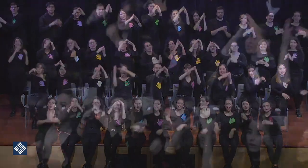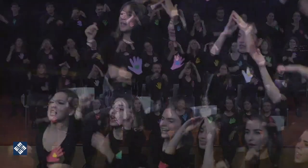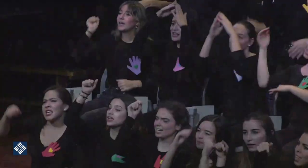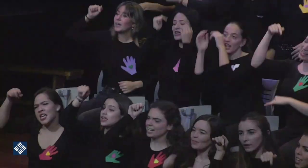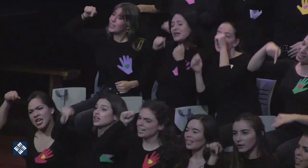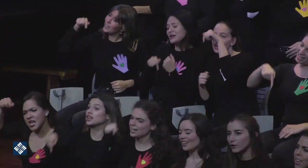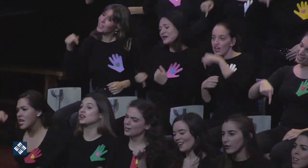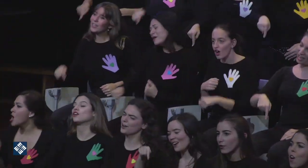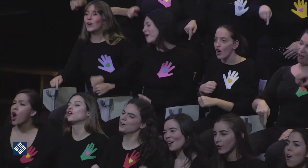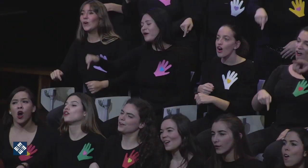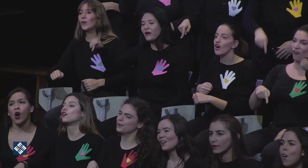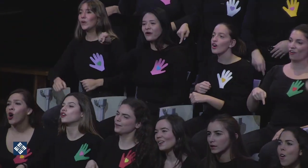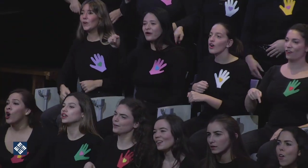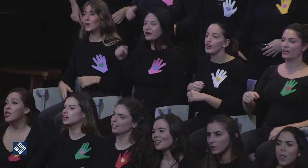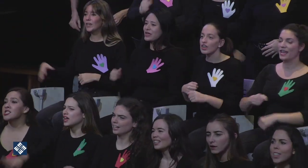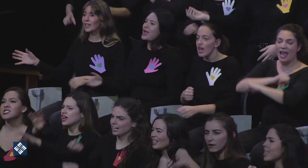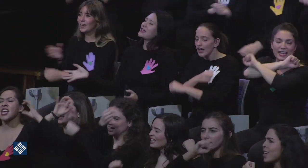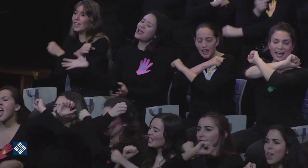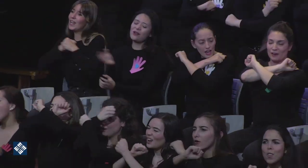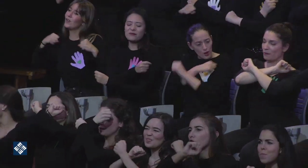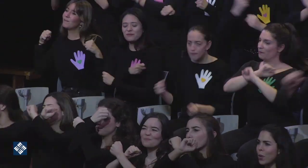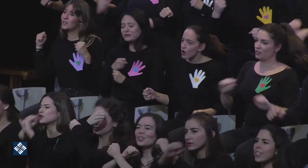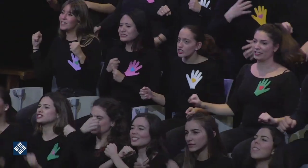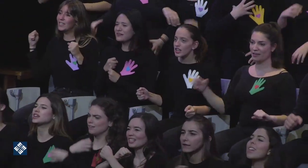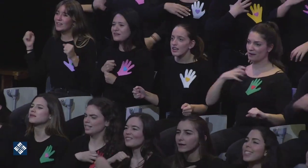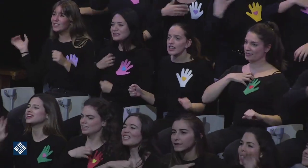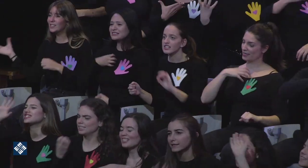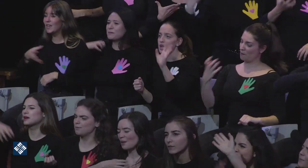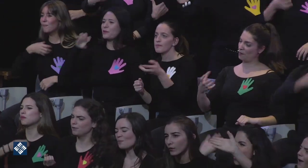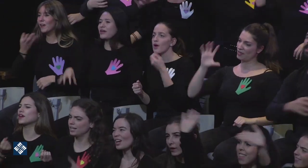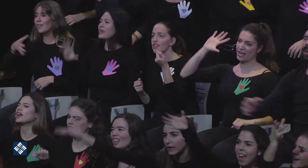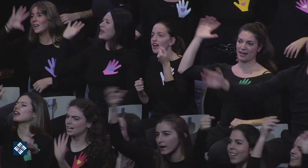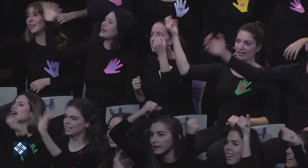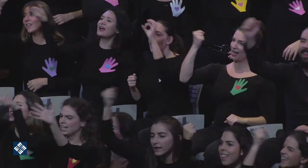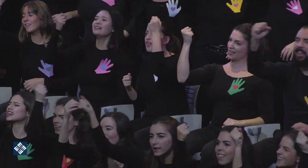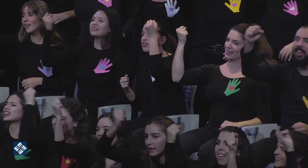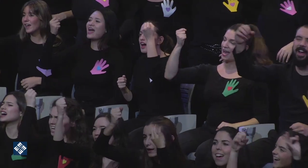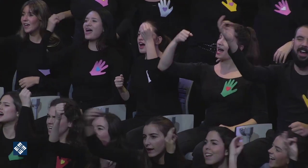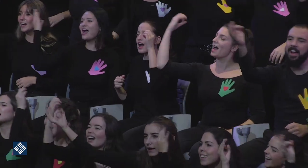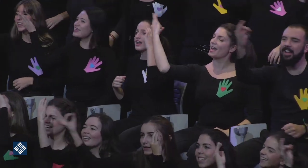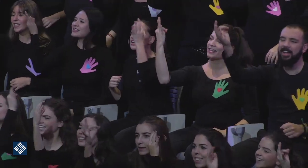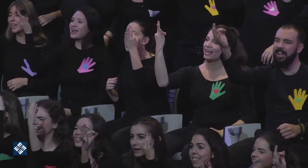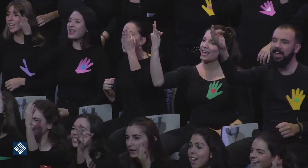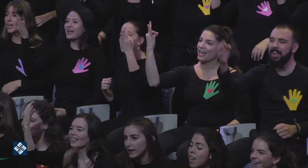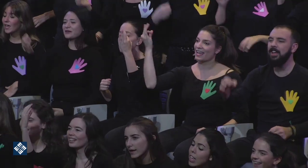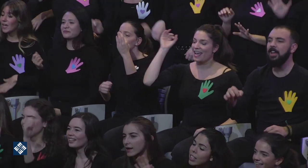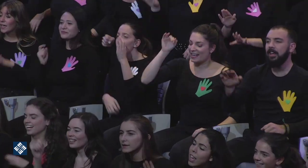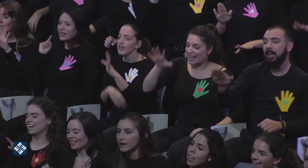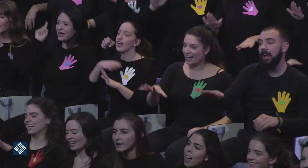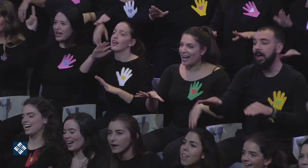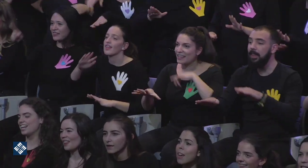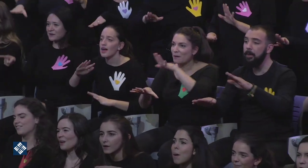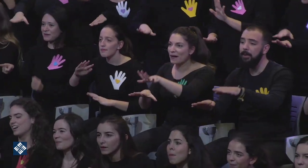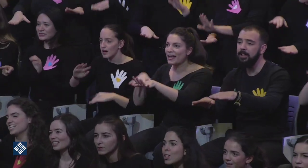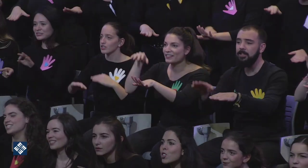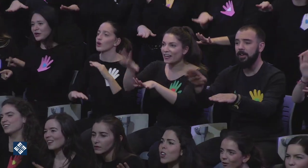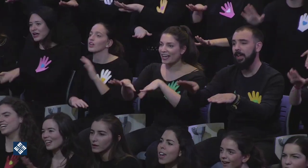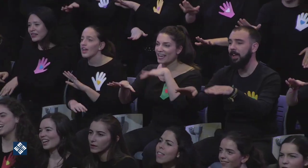Y hoy, que lo imposible se puede alcanzar Y que, que cada paso que